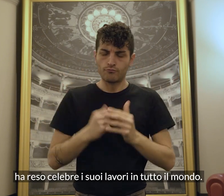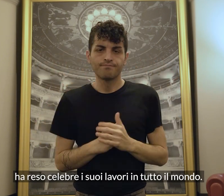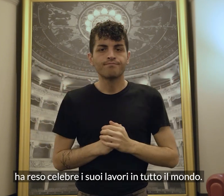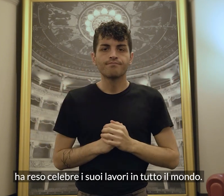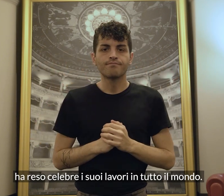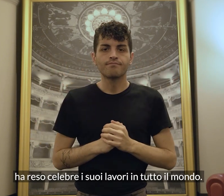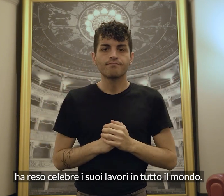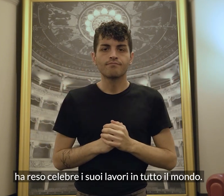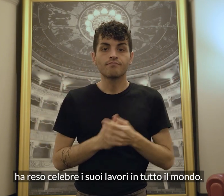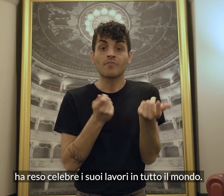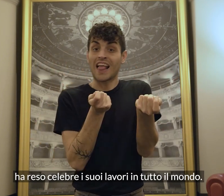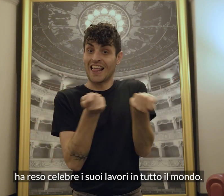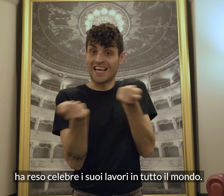suoi lavori in tutto il mondo.